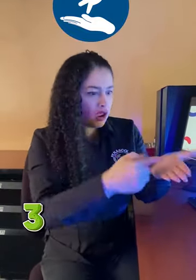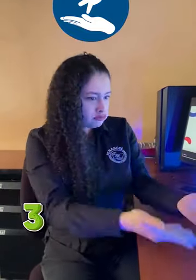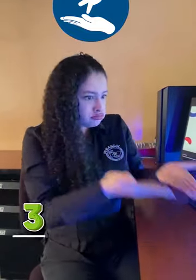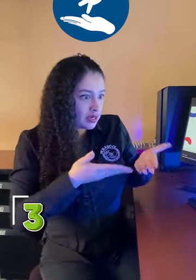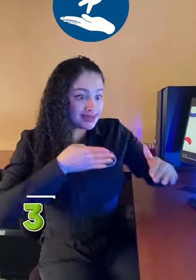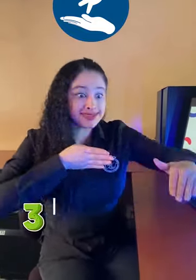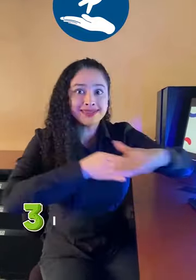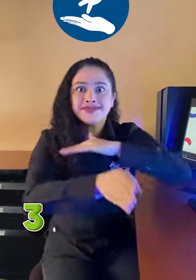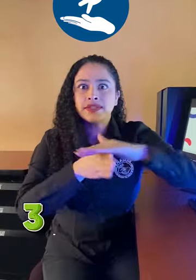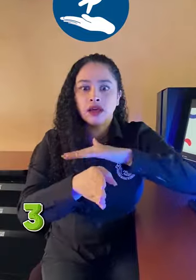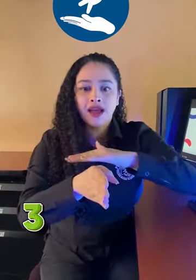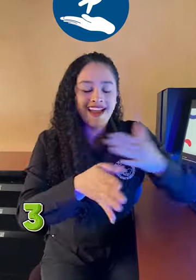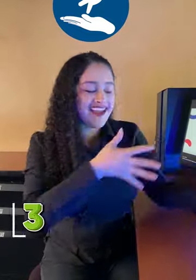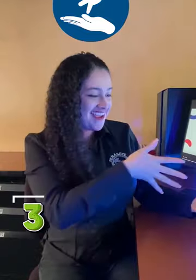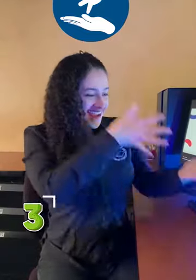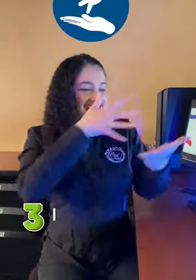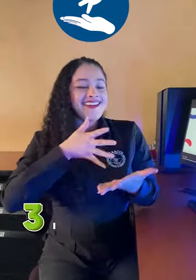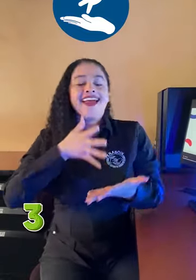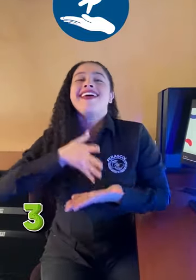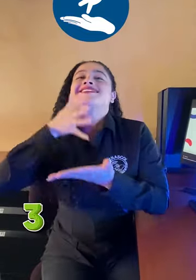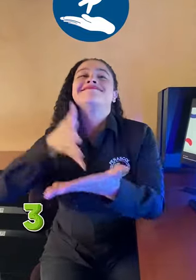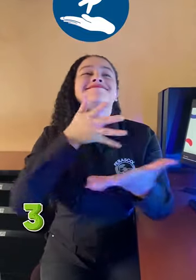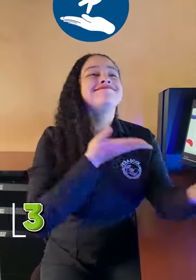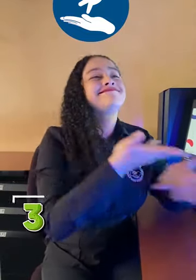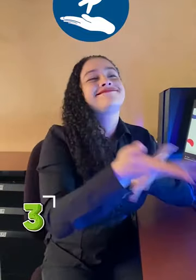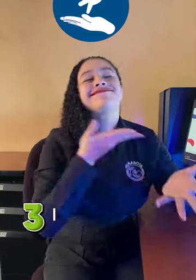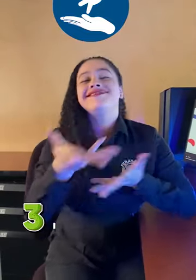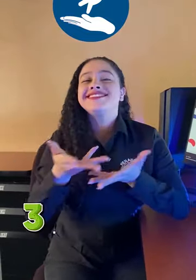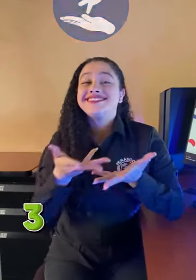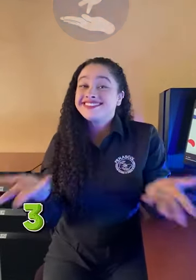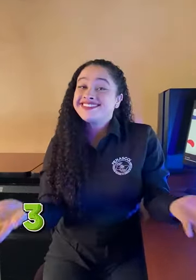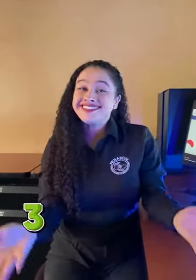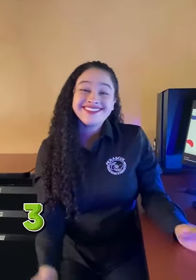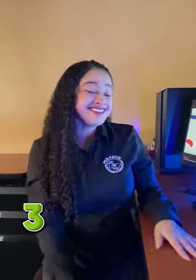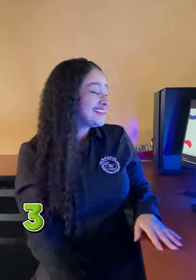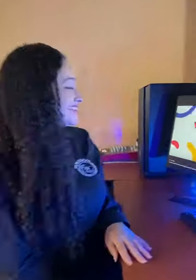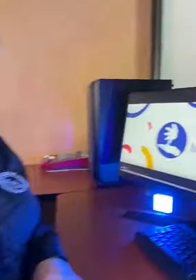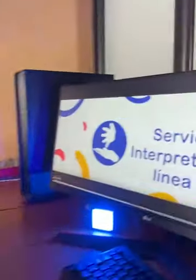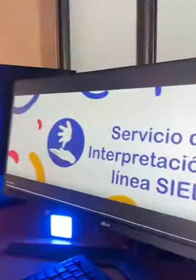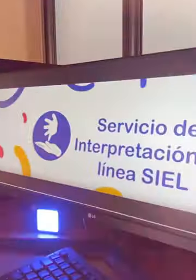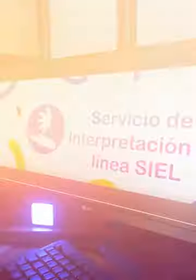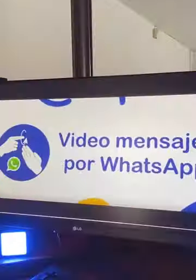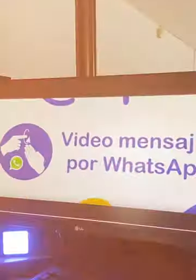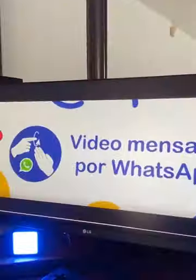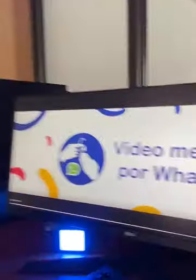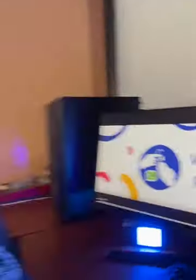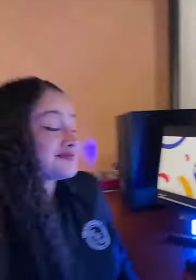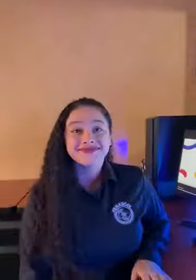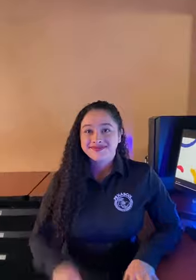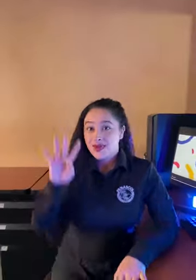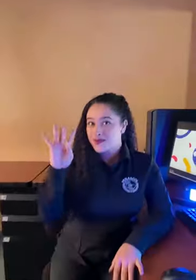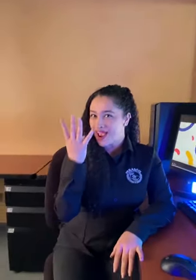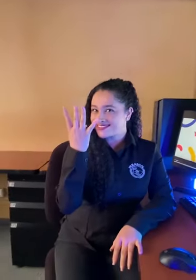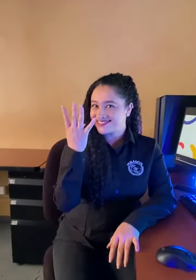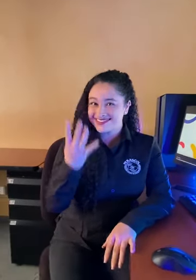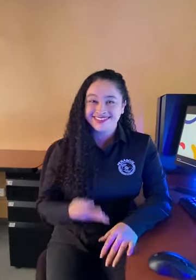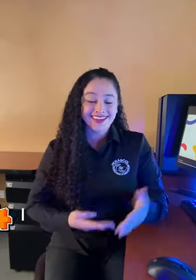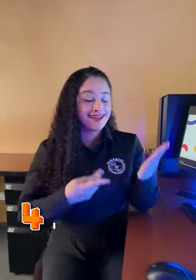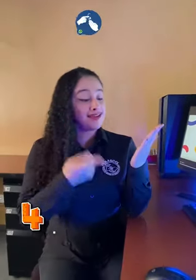Convención de los Derechos de las Personas con Discapacidad, el Ciel permite comunicarse con otros. Cuarto, video